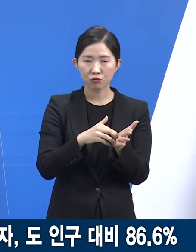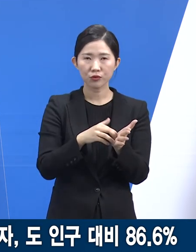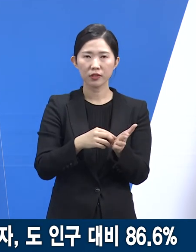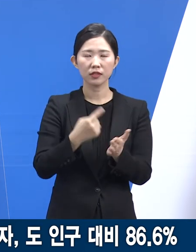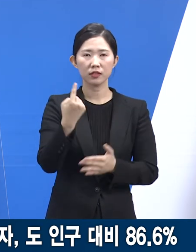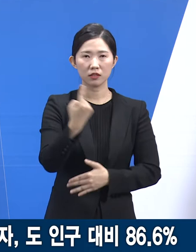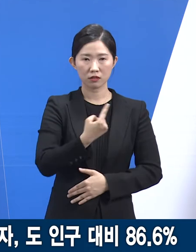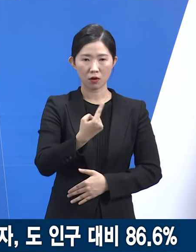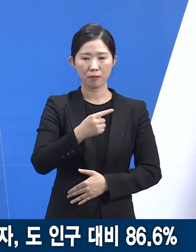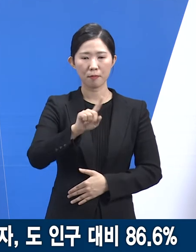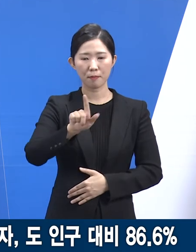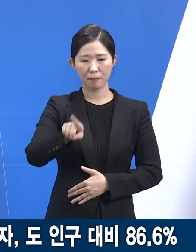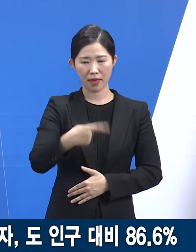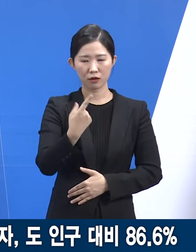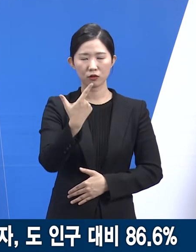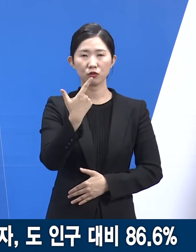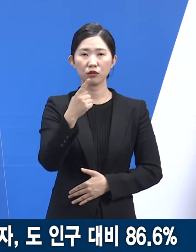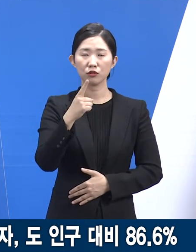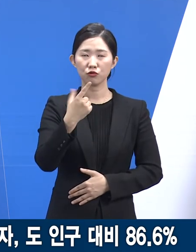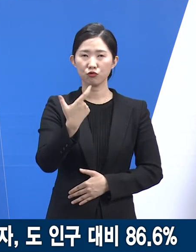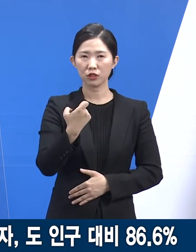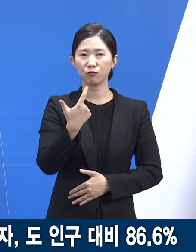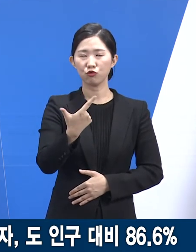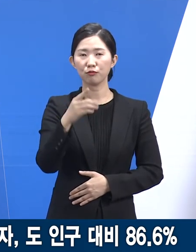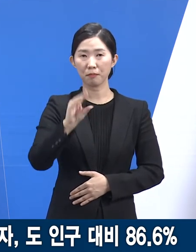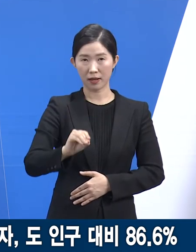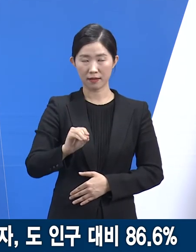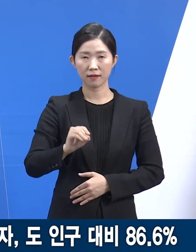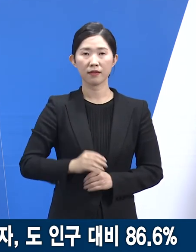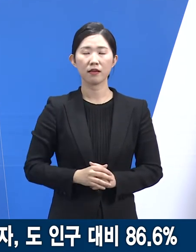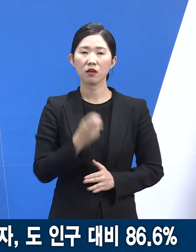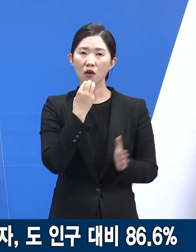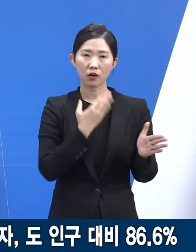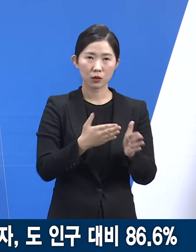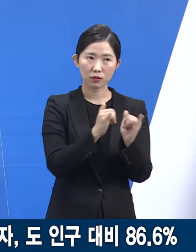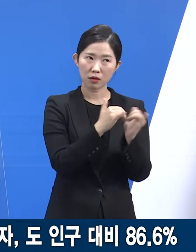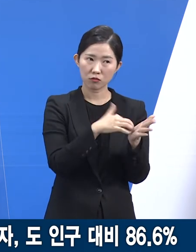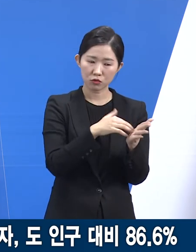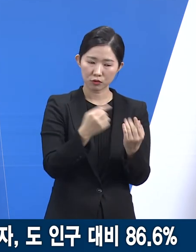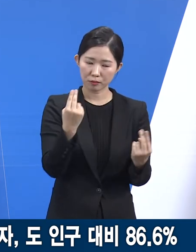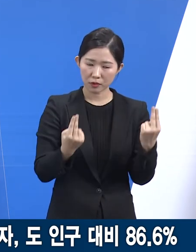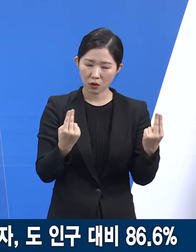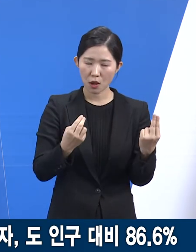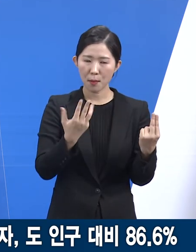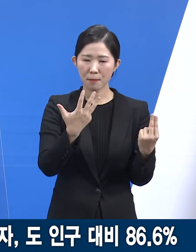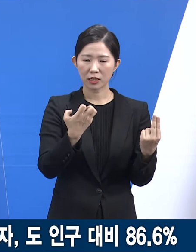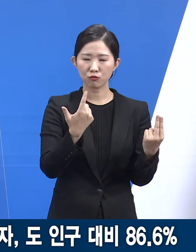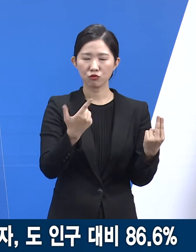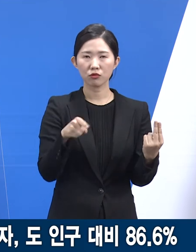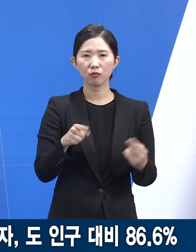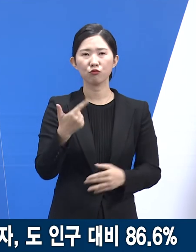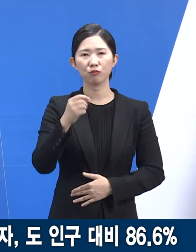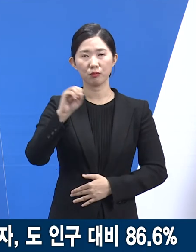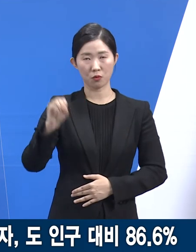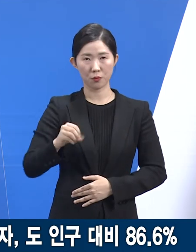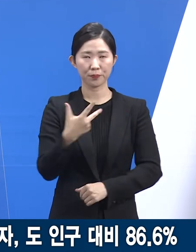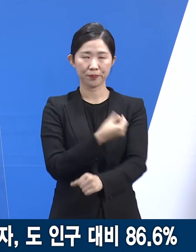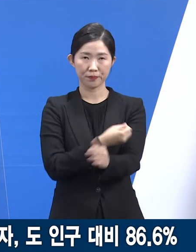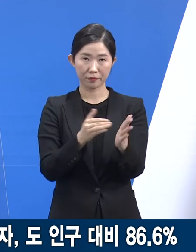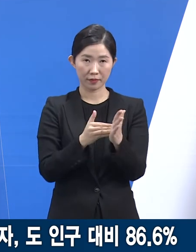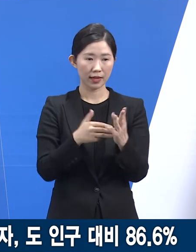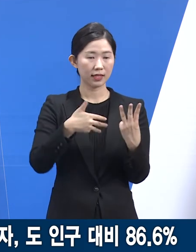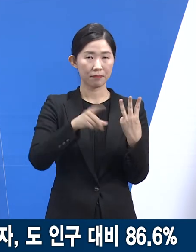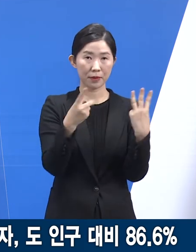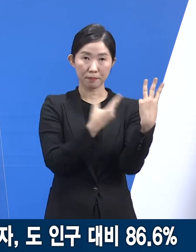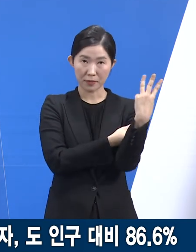1,166만 9,419명으로 경기도 인구 대비 86.6%에 해당합니다. 3차 접종자는